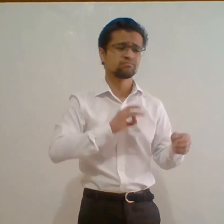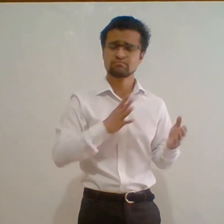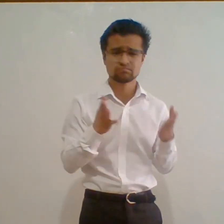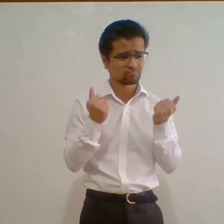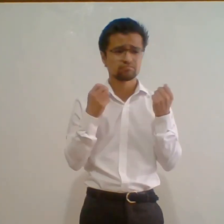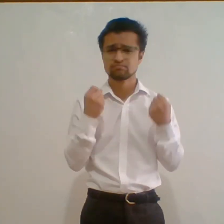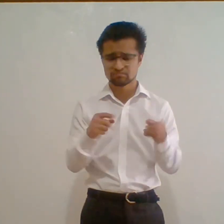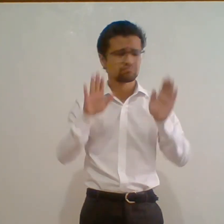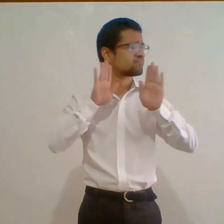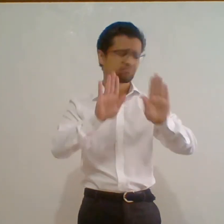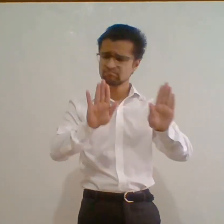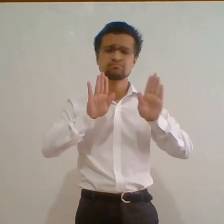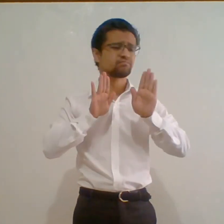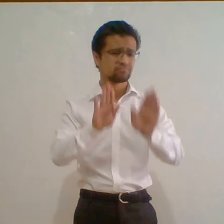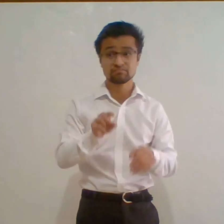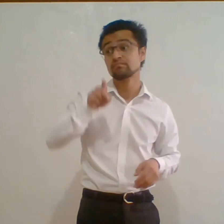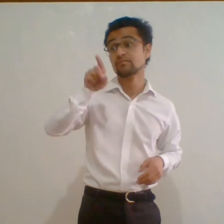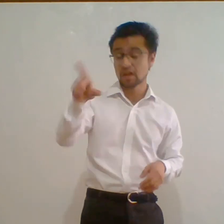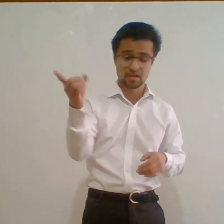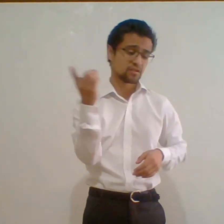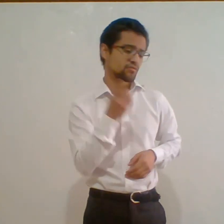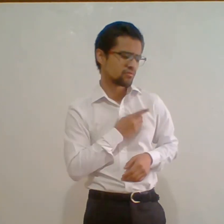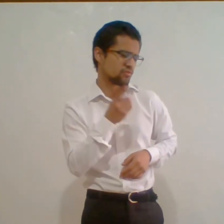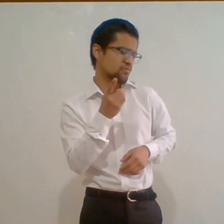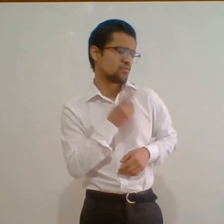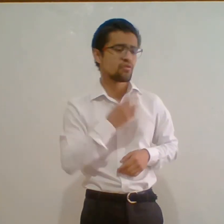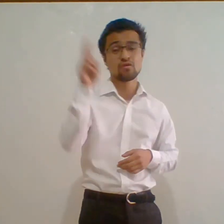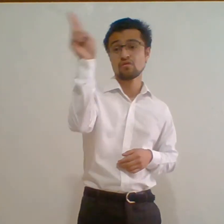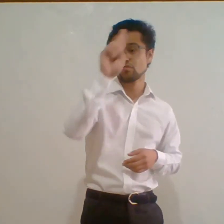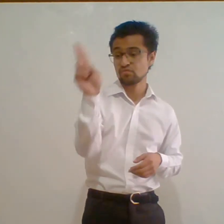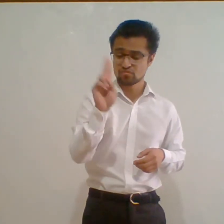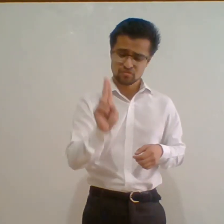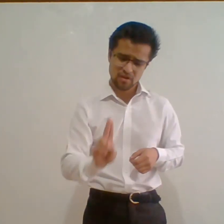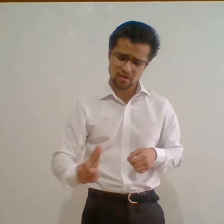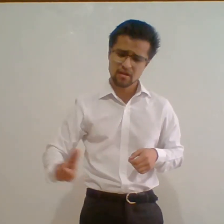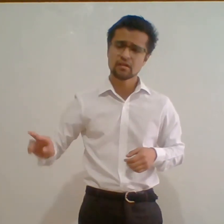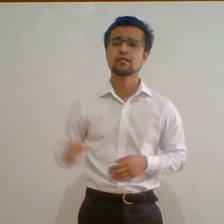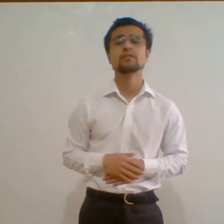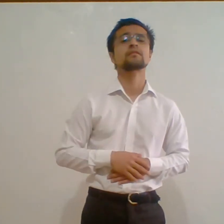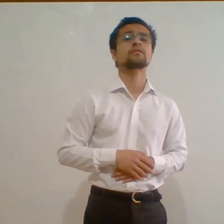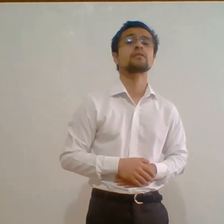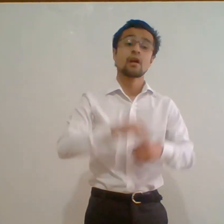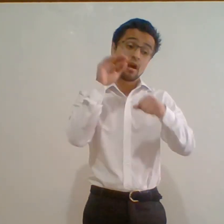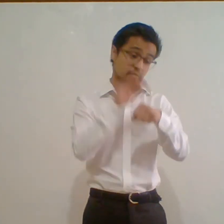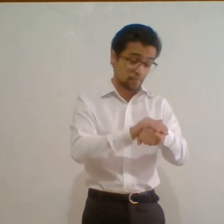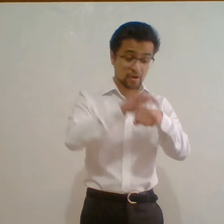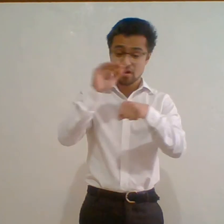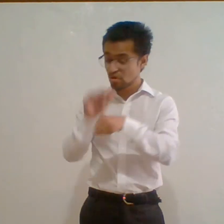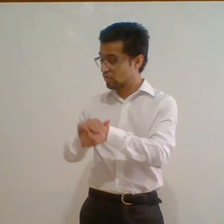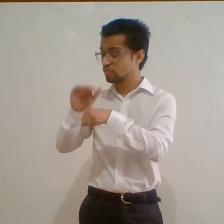bien quién eres Siempre hace lo que dice y luego cada vez que viene Trae todo un